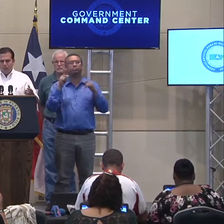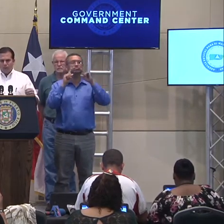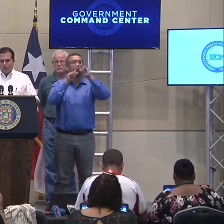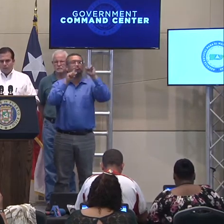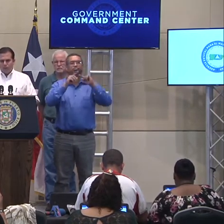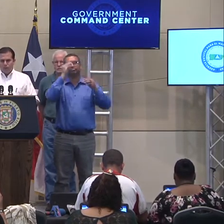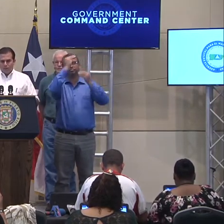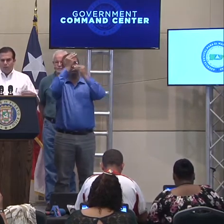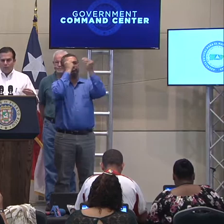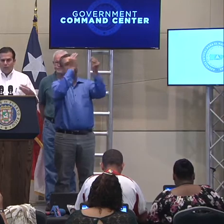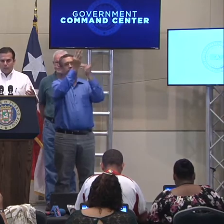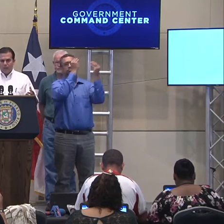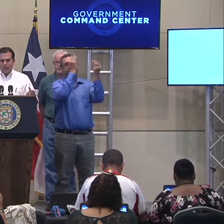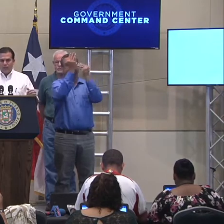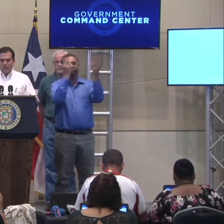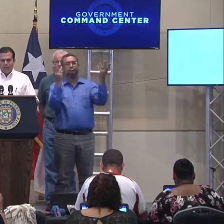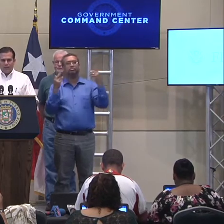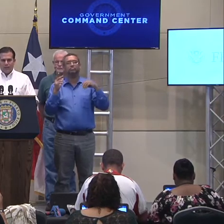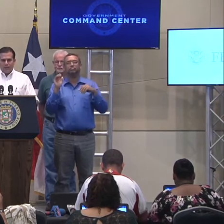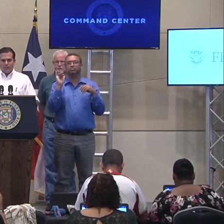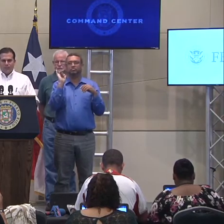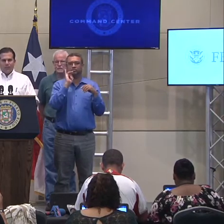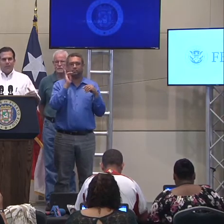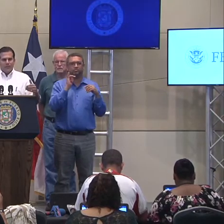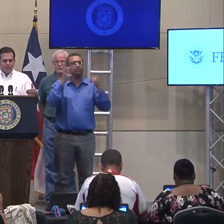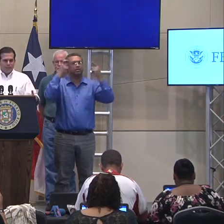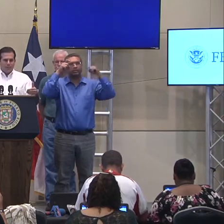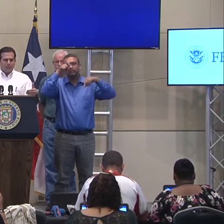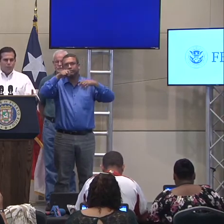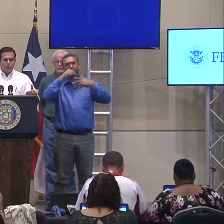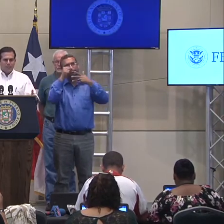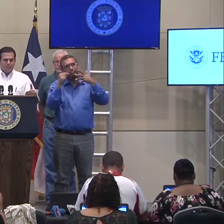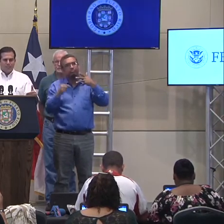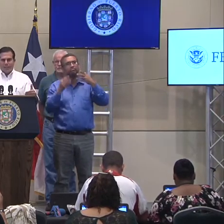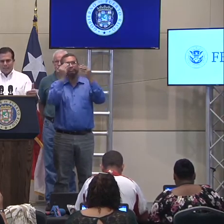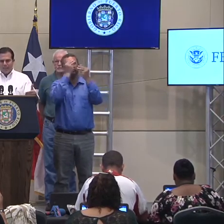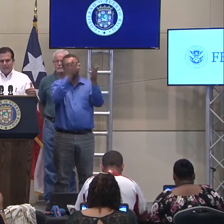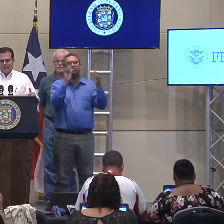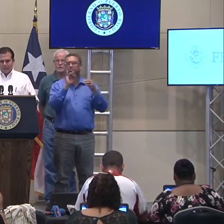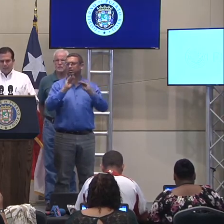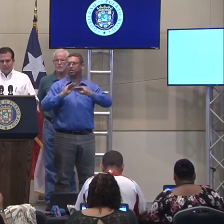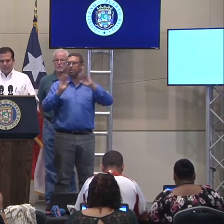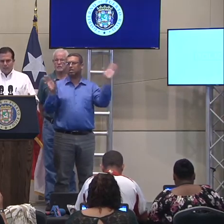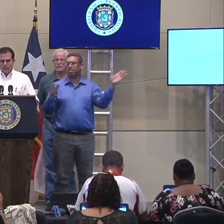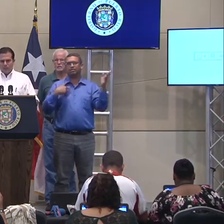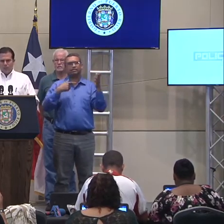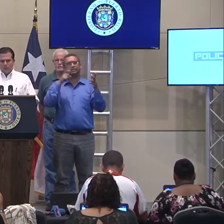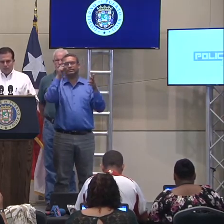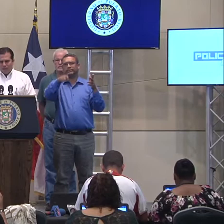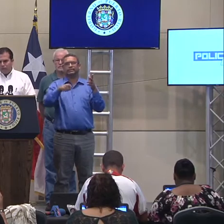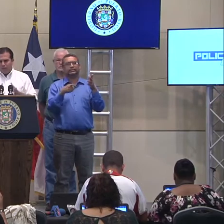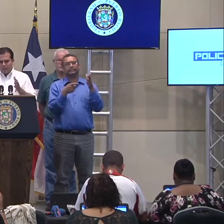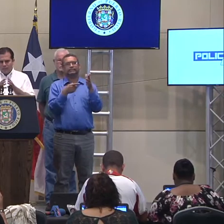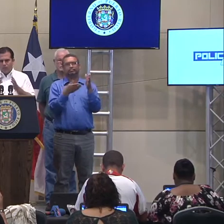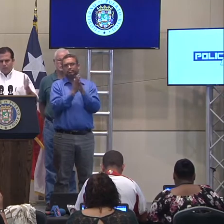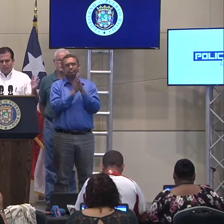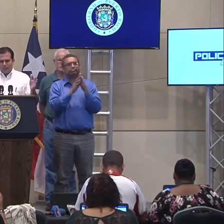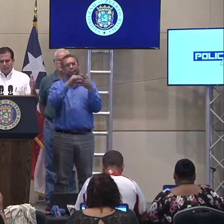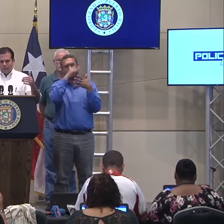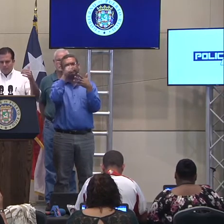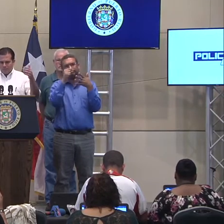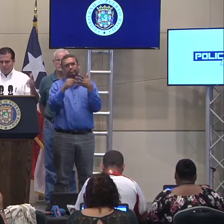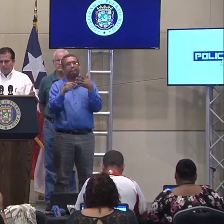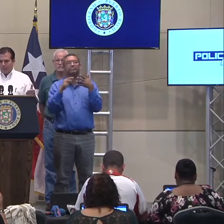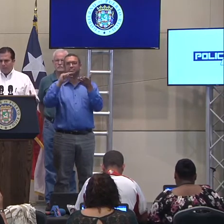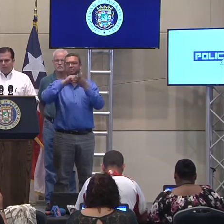informarlos de lo que está ocurriendo, informarlos de las, eh, necesidades, y establecerle unas peticiones claras ante, ante todo esto. Para eso hay que tener una